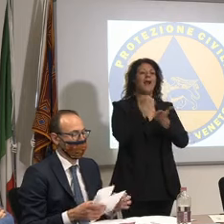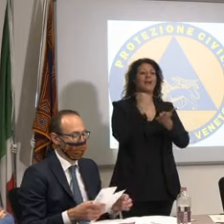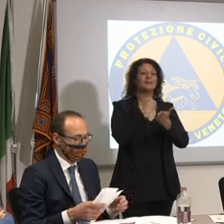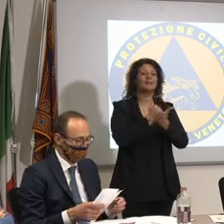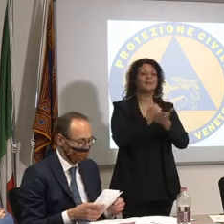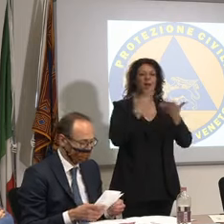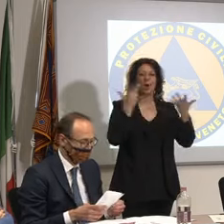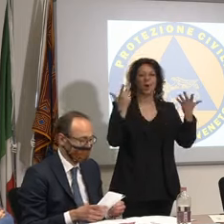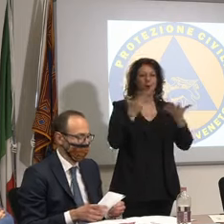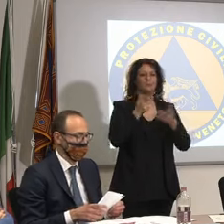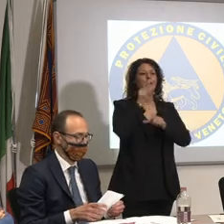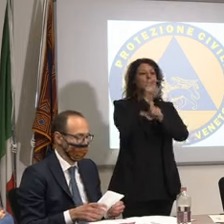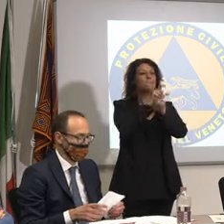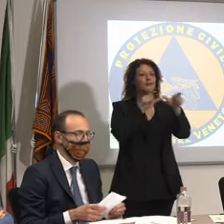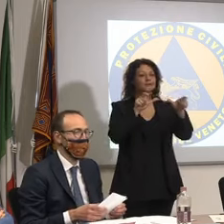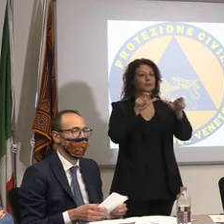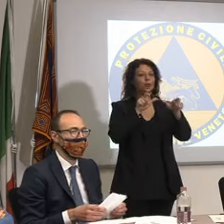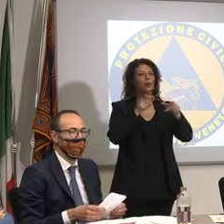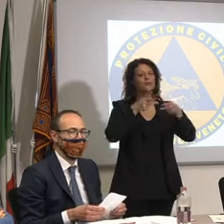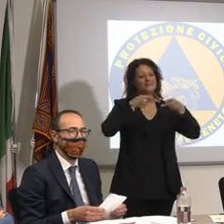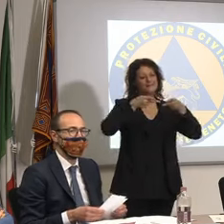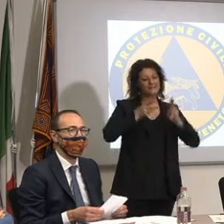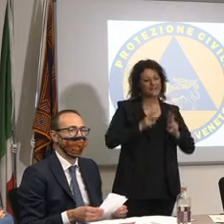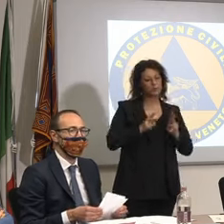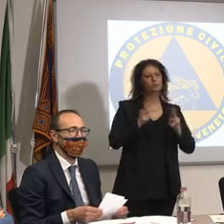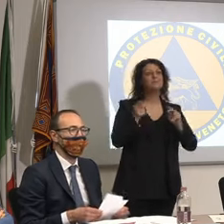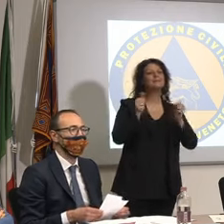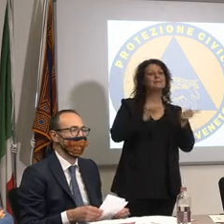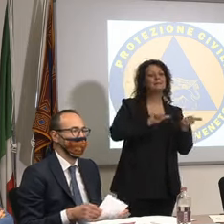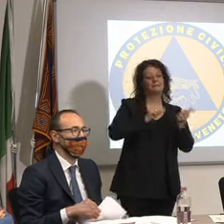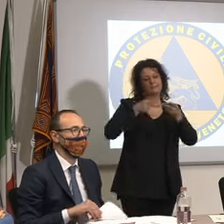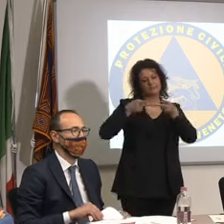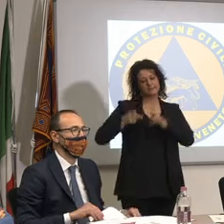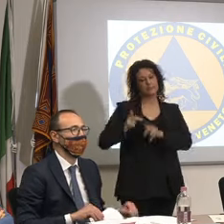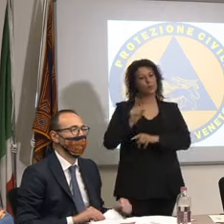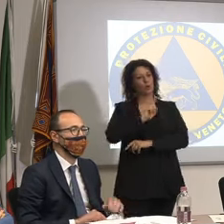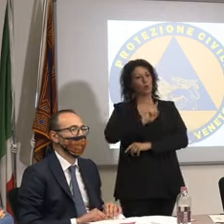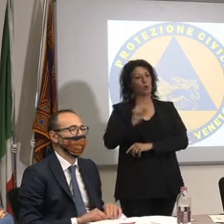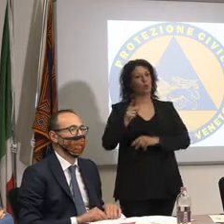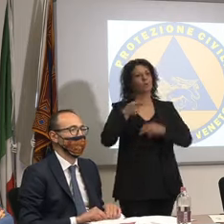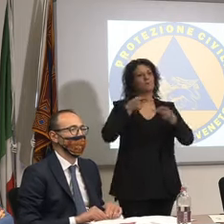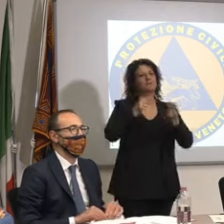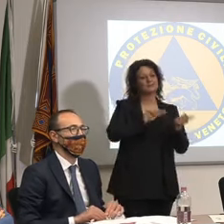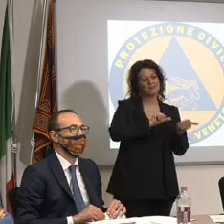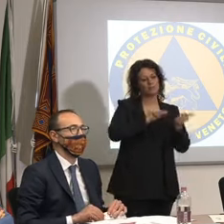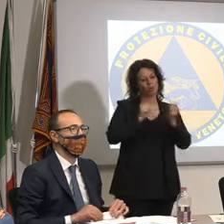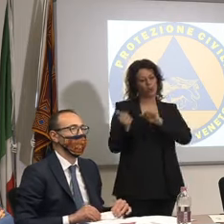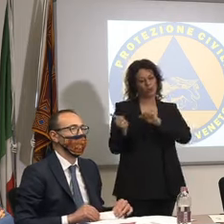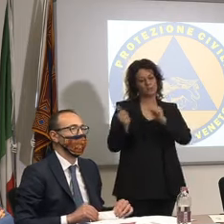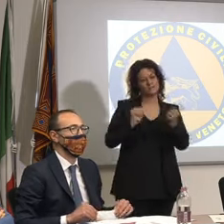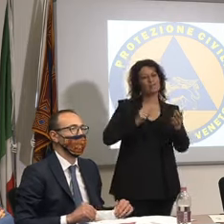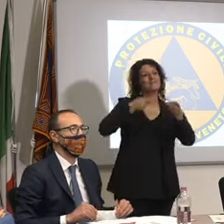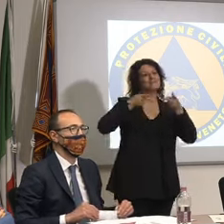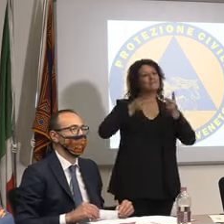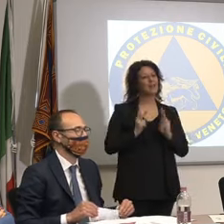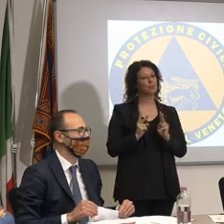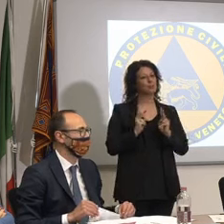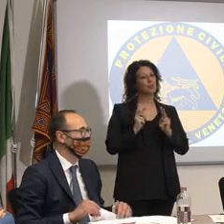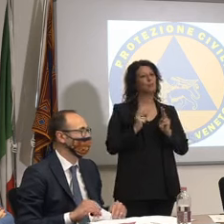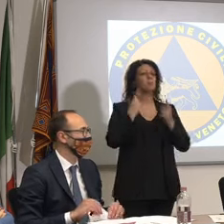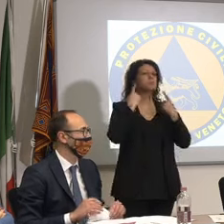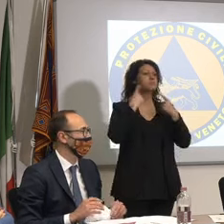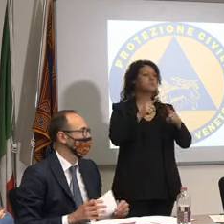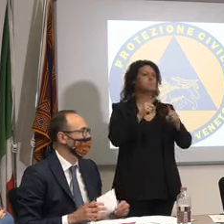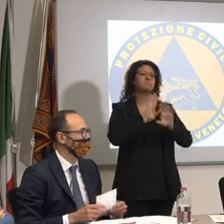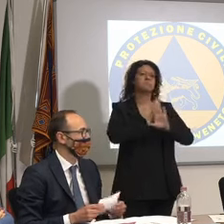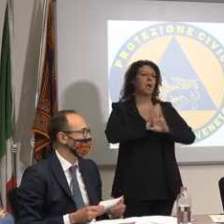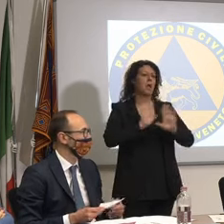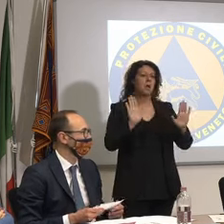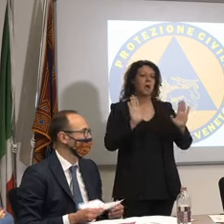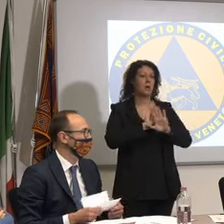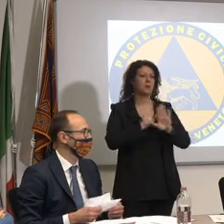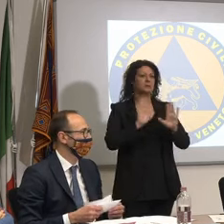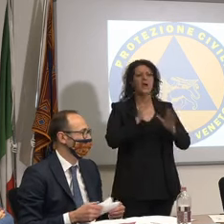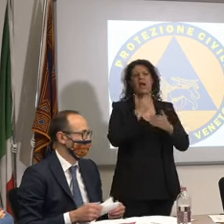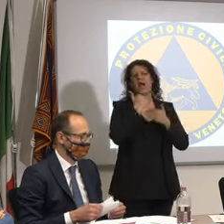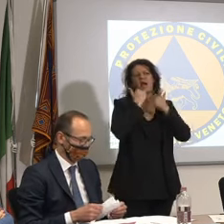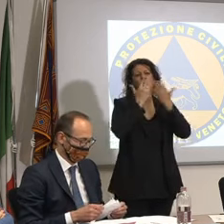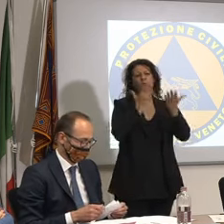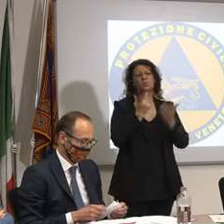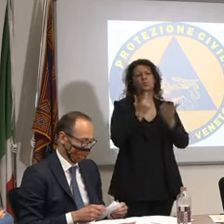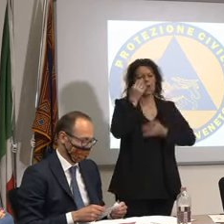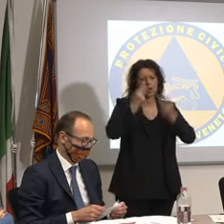chiusa lì tutti che stanno qui a far girare la gente col metro o con altre robe fantasiose se poi le cose sono